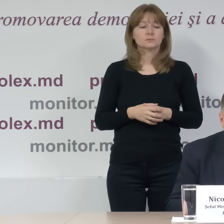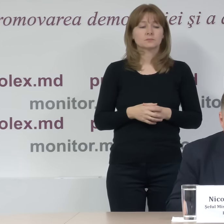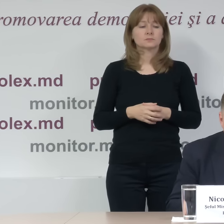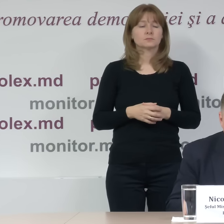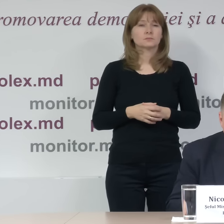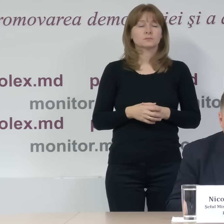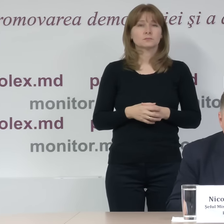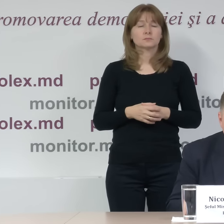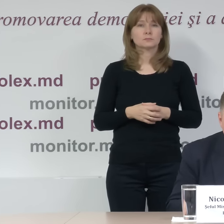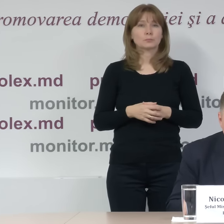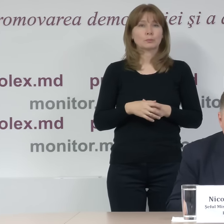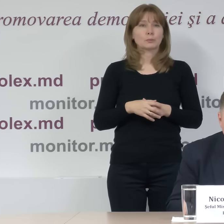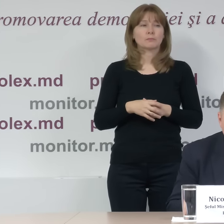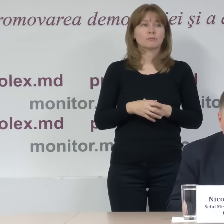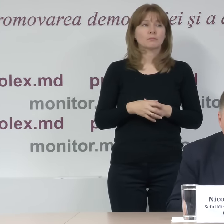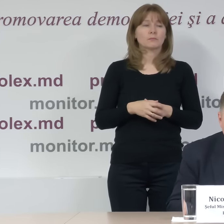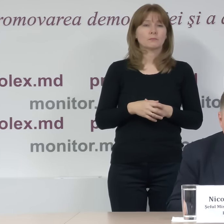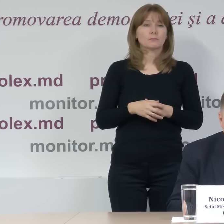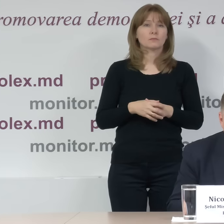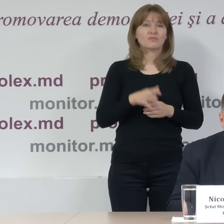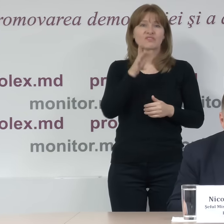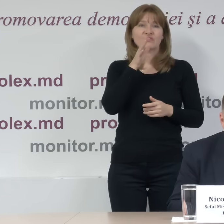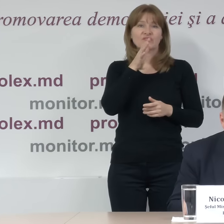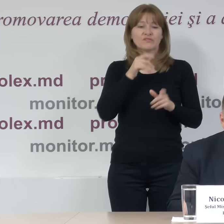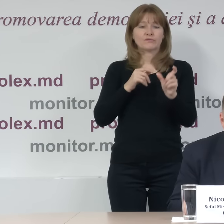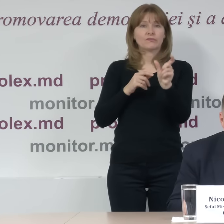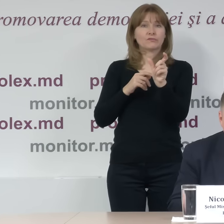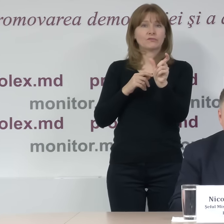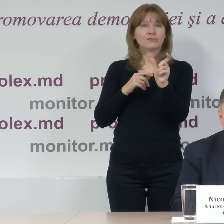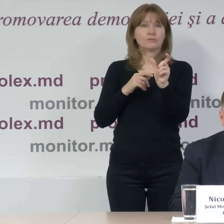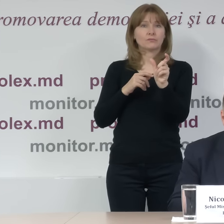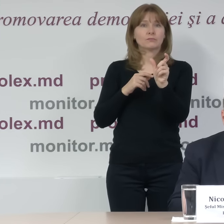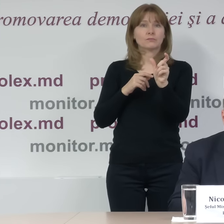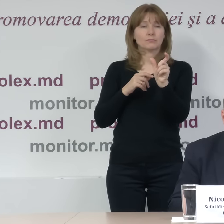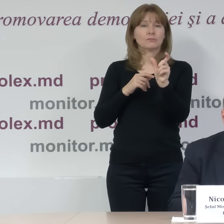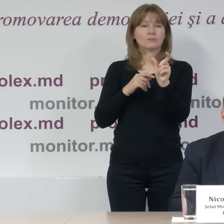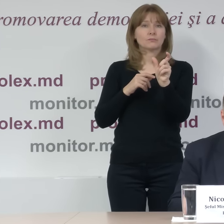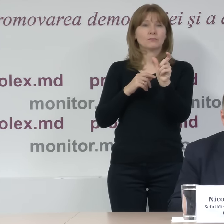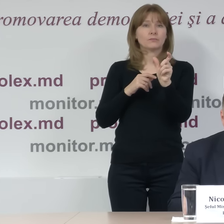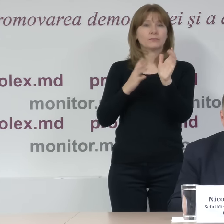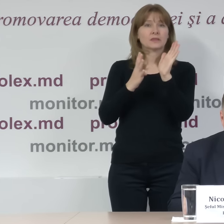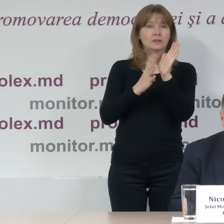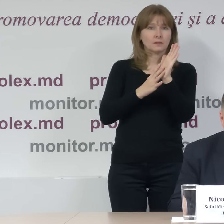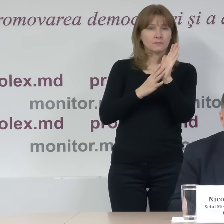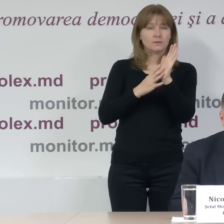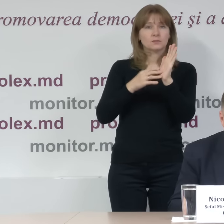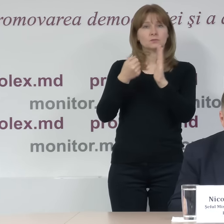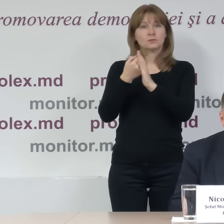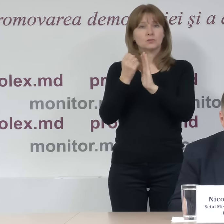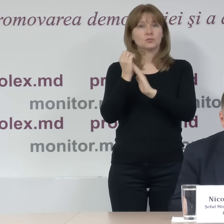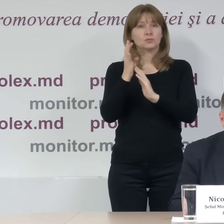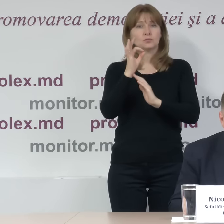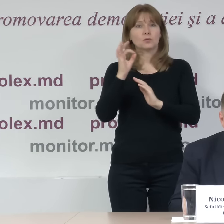În următoarele localități. În intervalul, da, iarăși să precizăm, 9.14